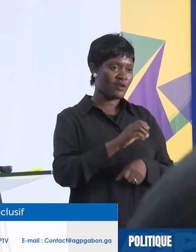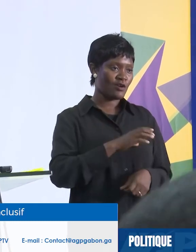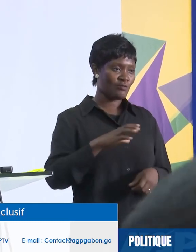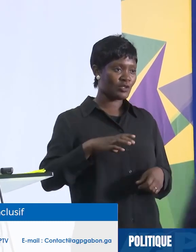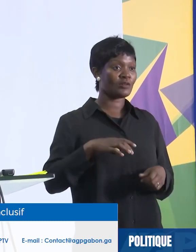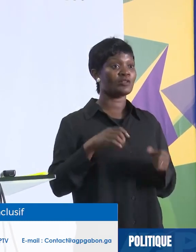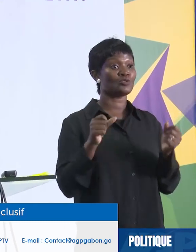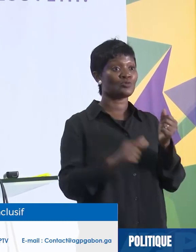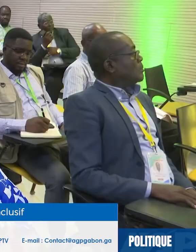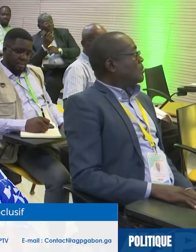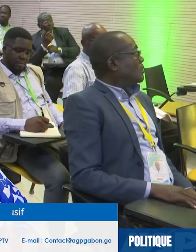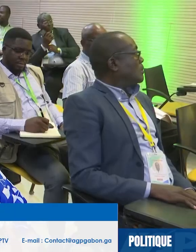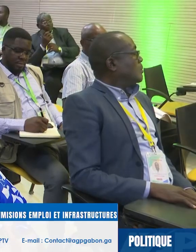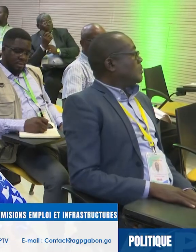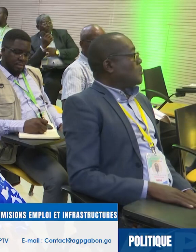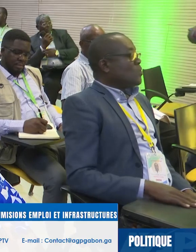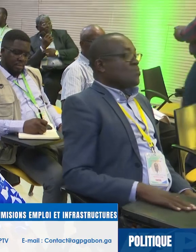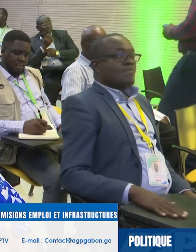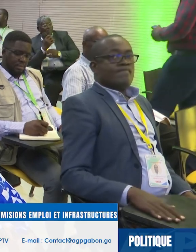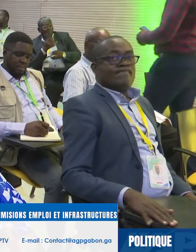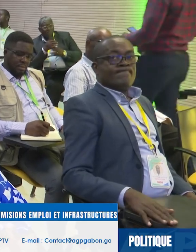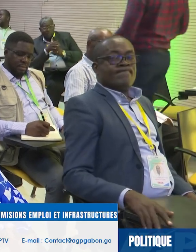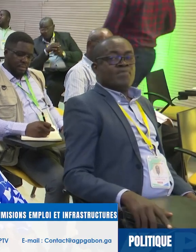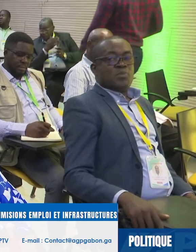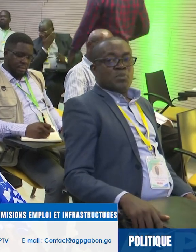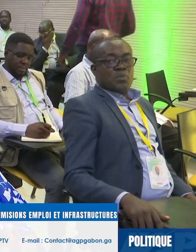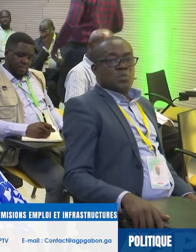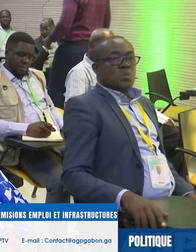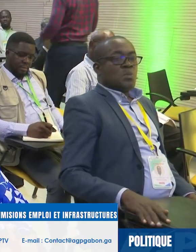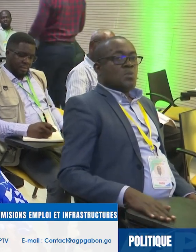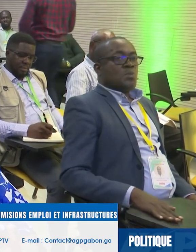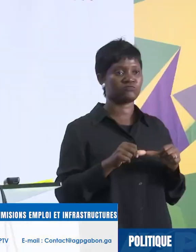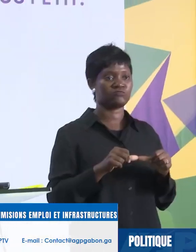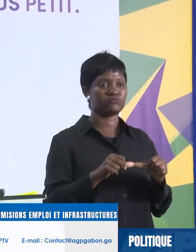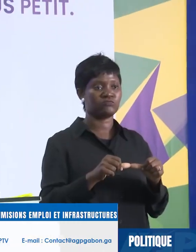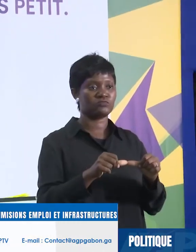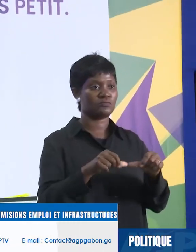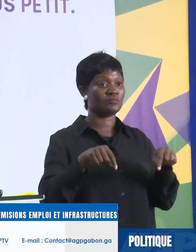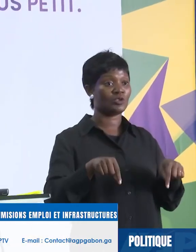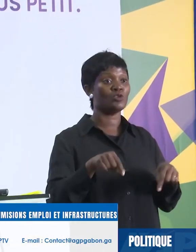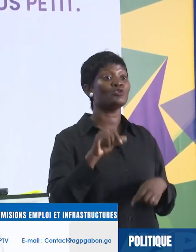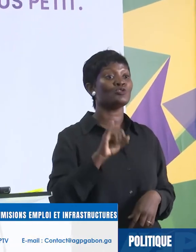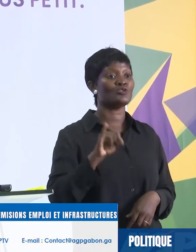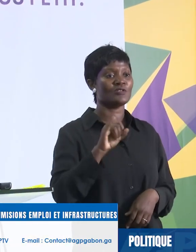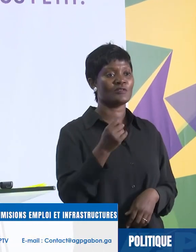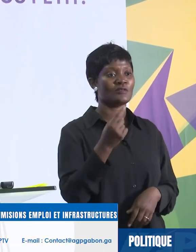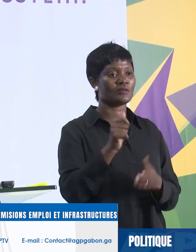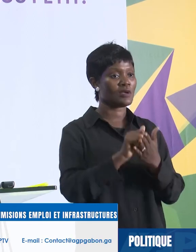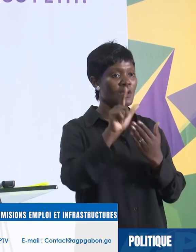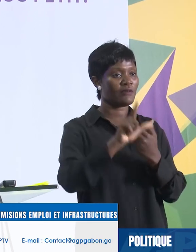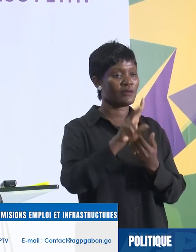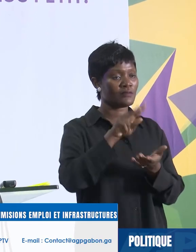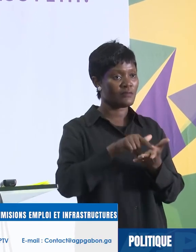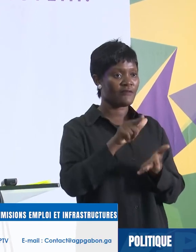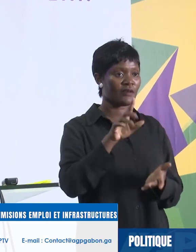et sous-commission du Dialogue National Inclusif ont repris ce jeudi 11 avril 2024